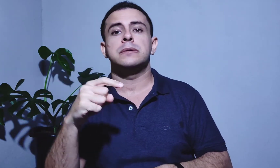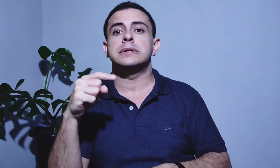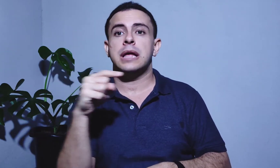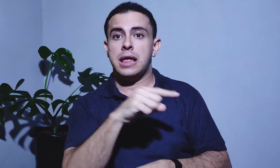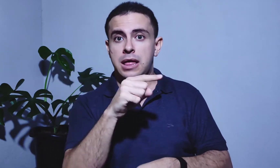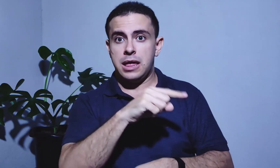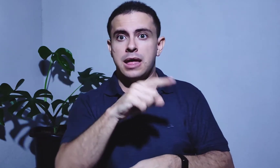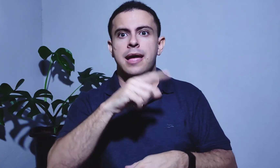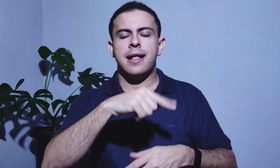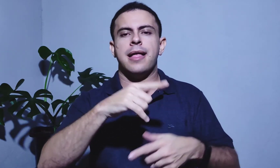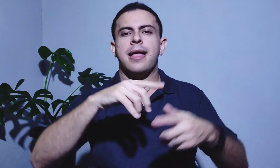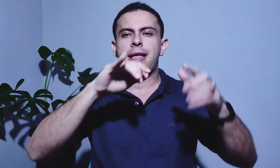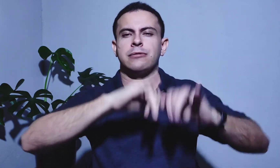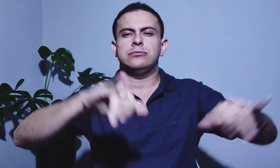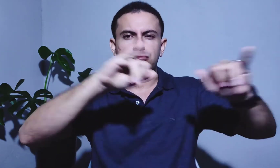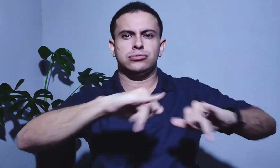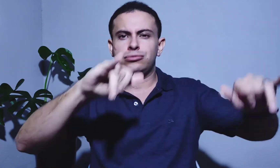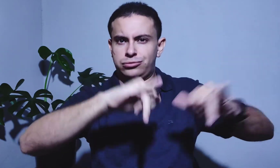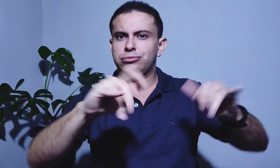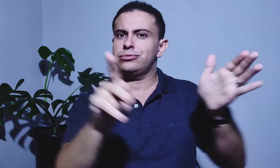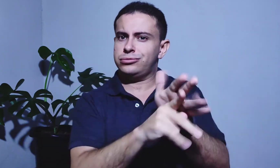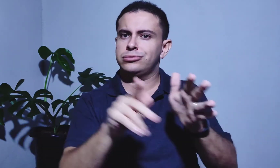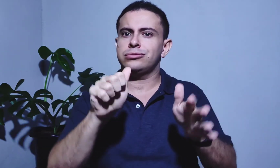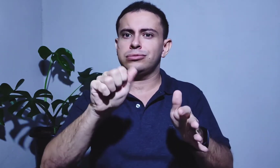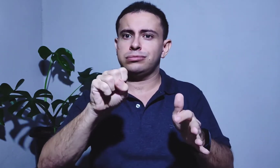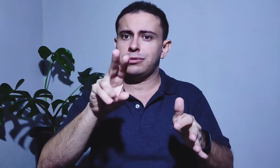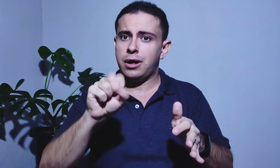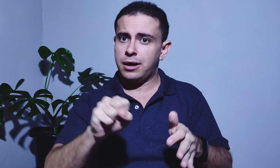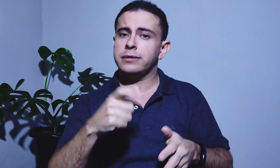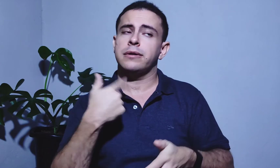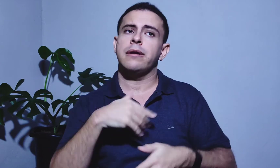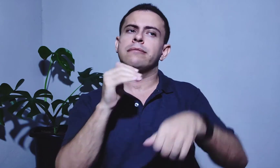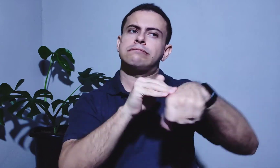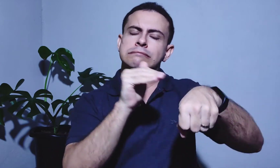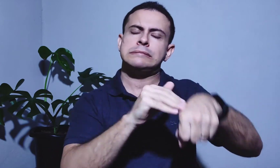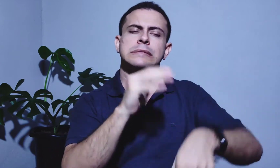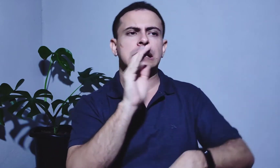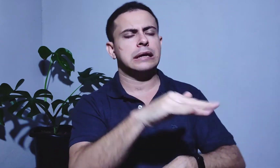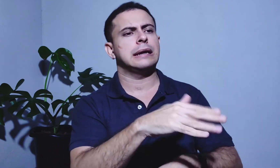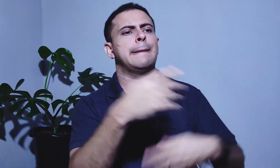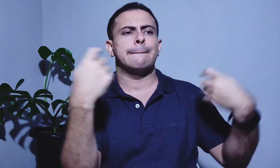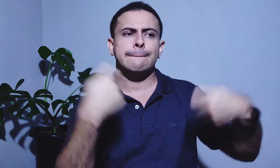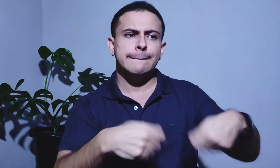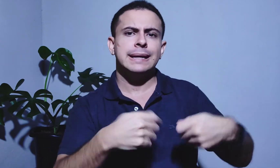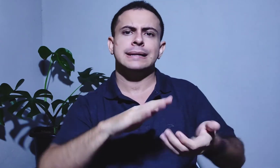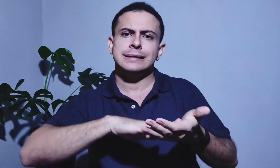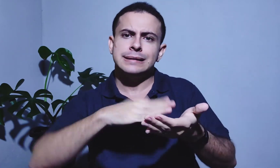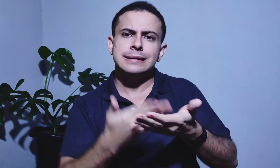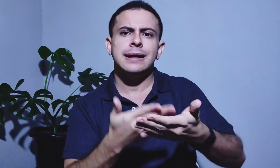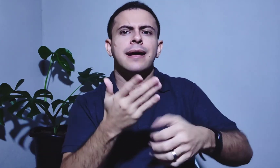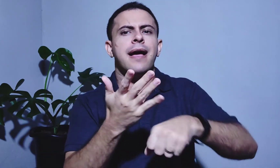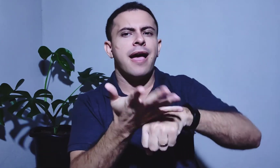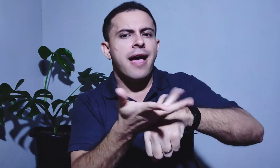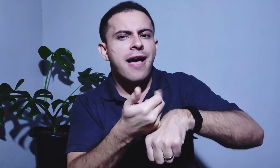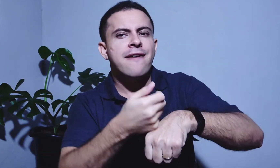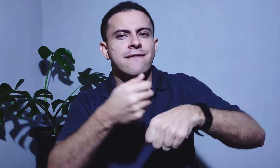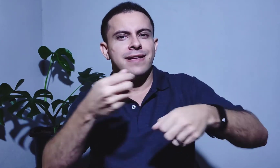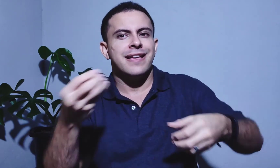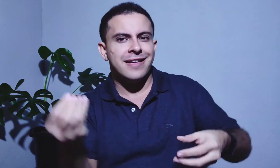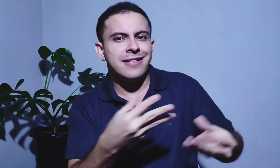que ele faz parte da equipe de marketing. Eu já falei para ele que precisava de ter intérprete nos eventos de lançamento.